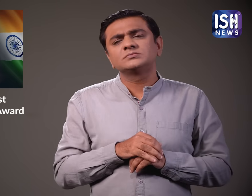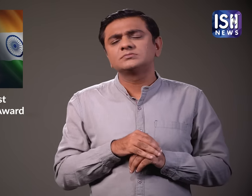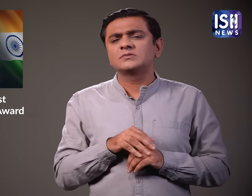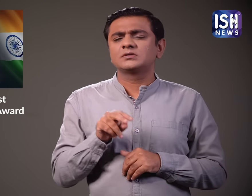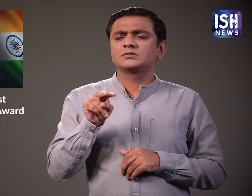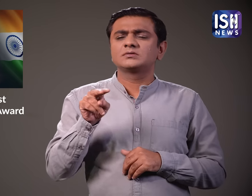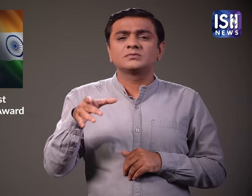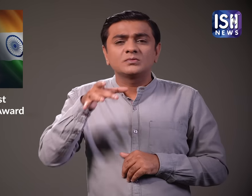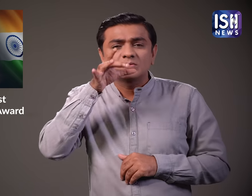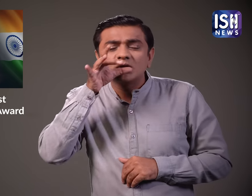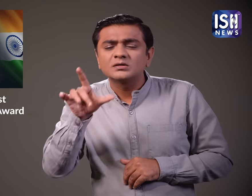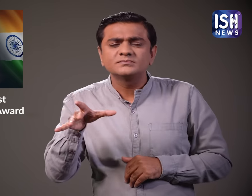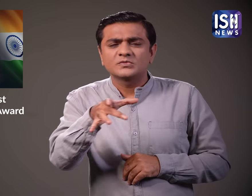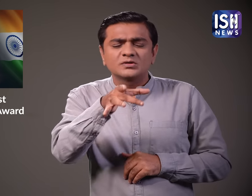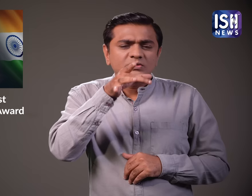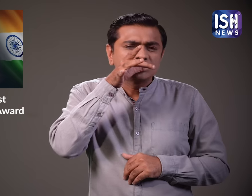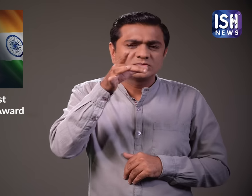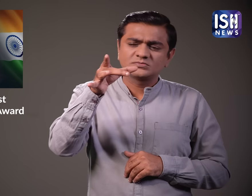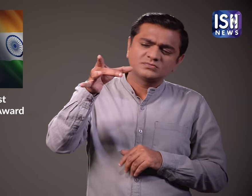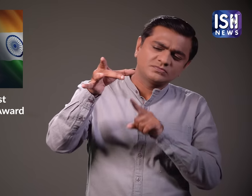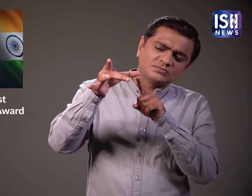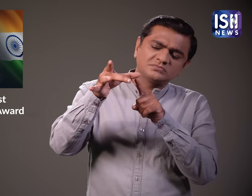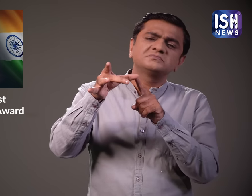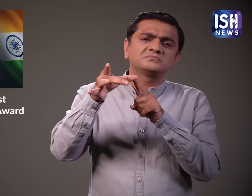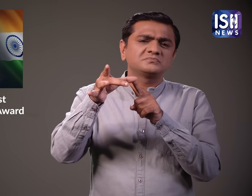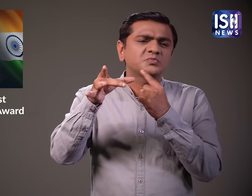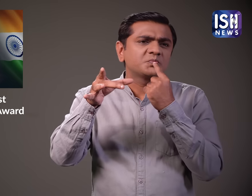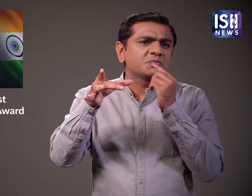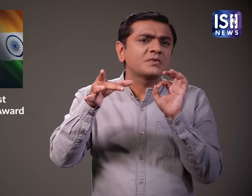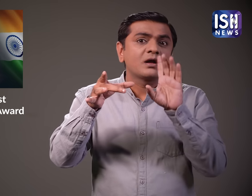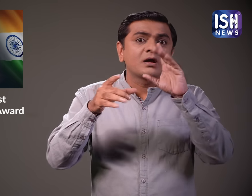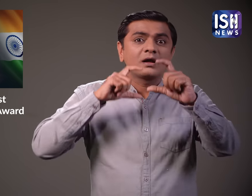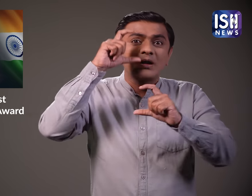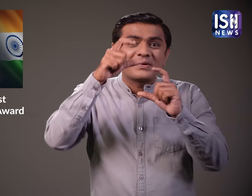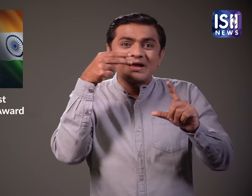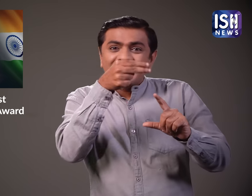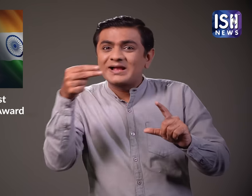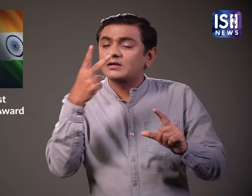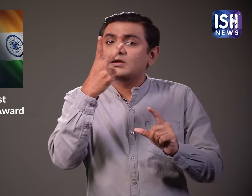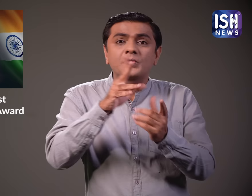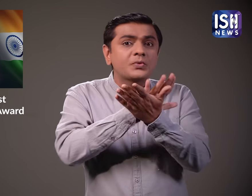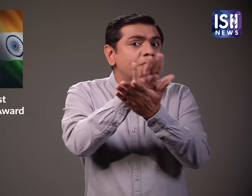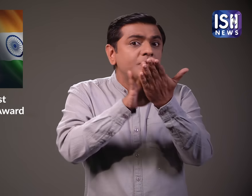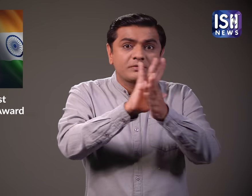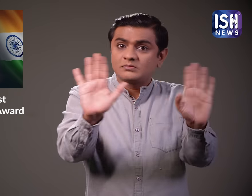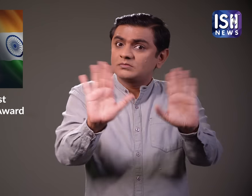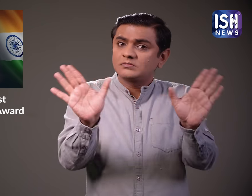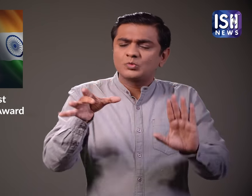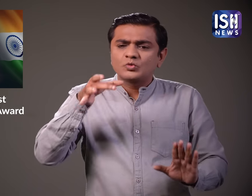विस्की की कई किस्मों का स्वाद चखा जिनके ब्रैंडों के नाम उलेक नहीं किये गए थे और